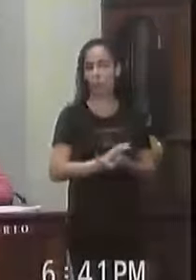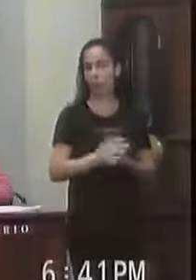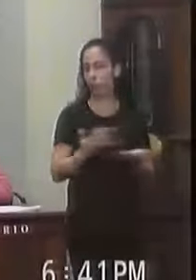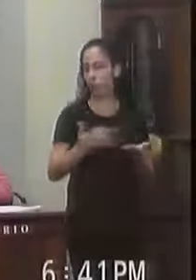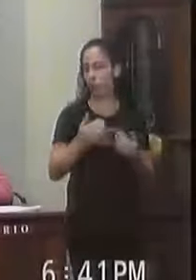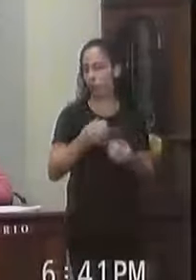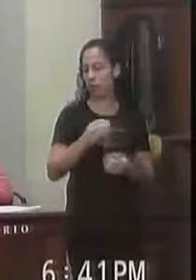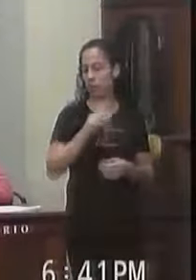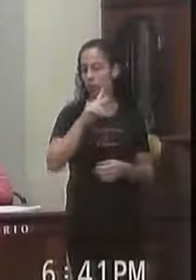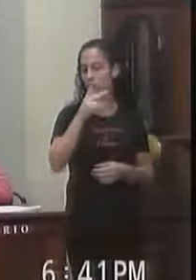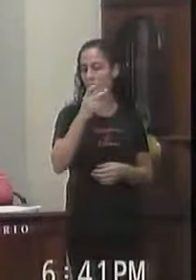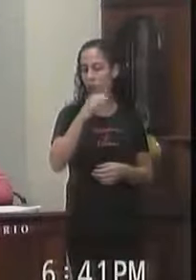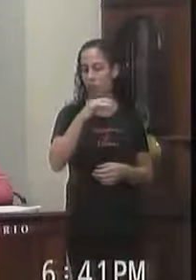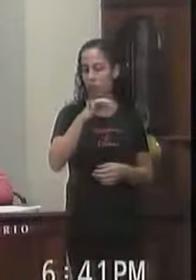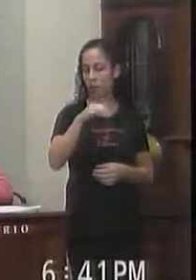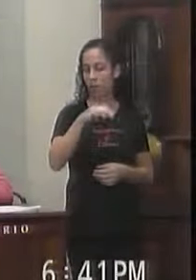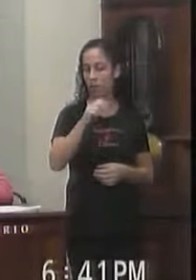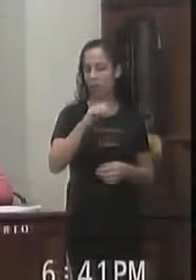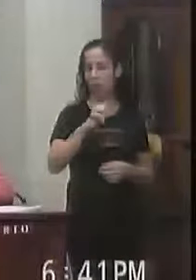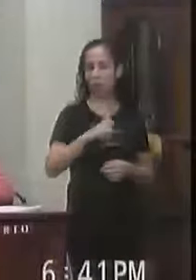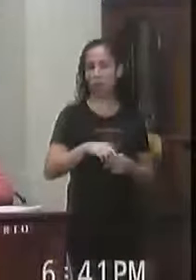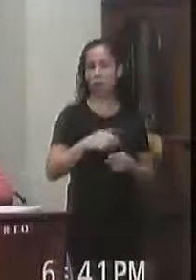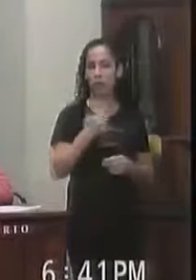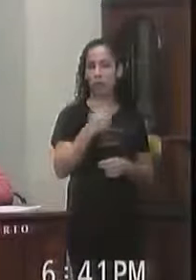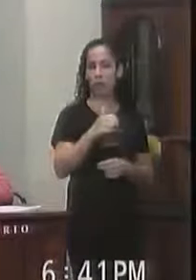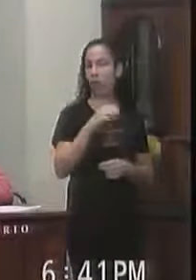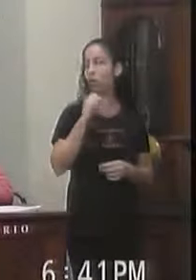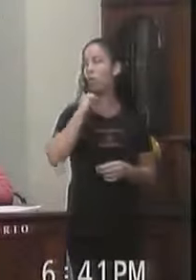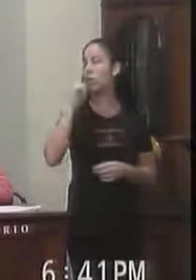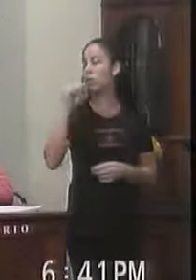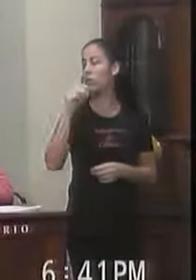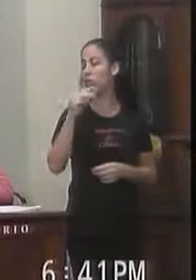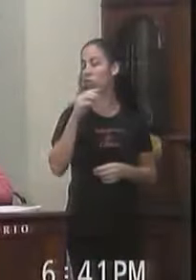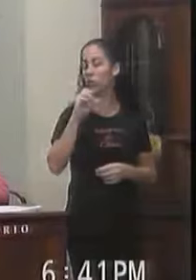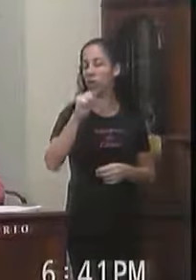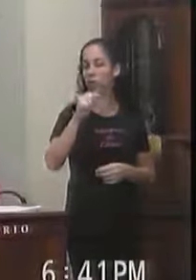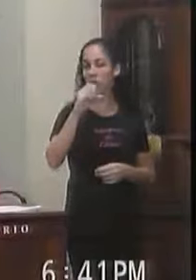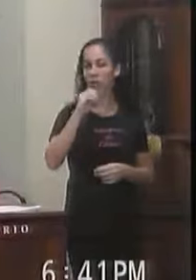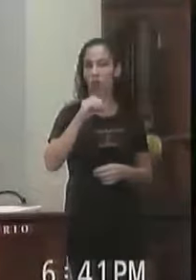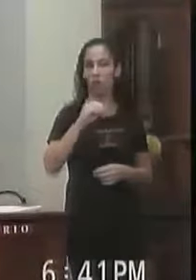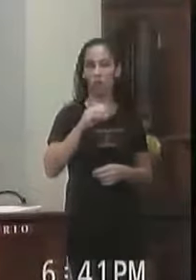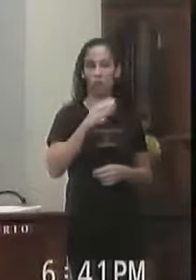Prestado essa homenagem Sala de sessões 11 de abril de 2019 Saulo Correia